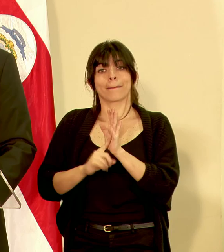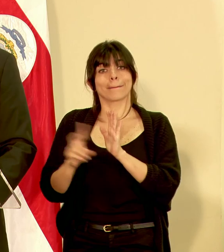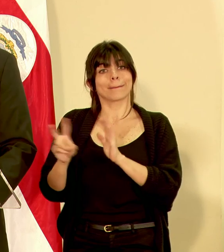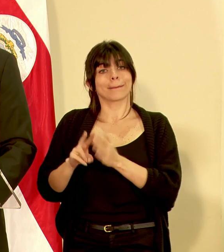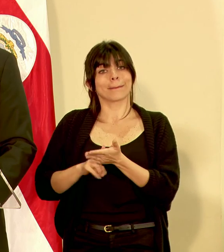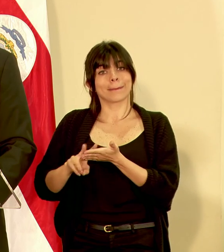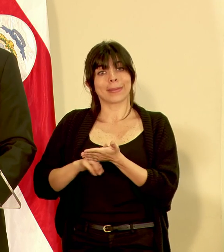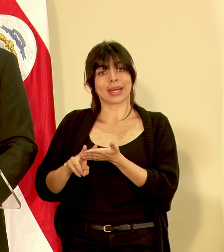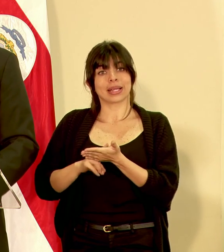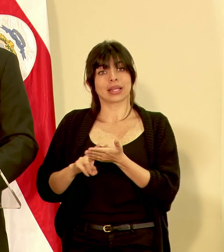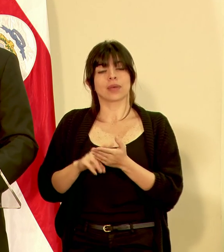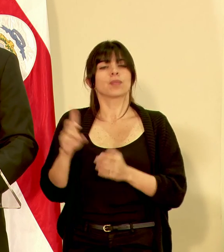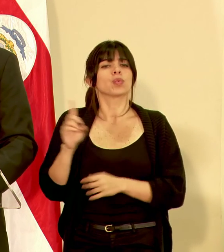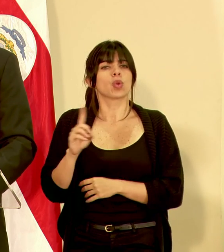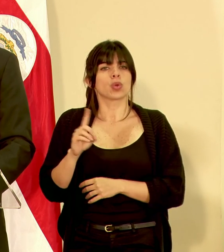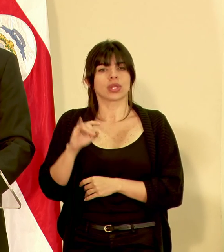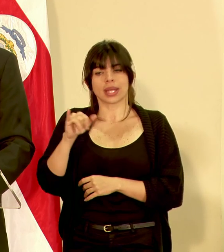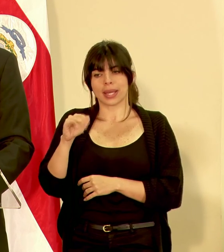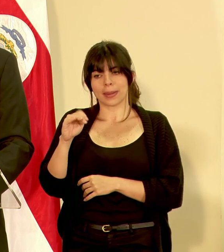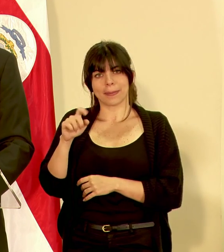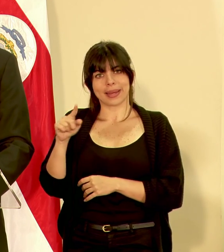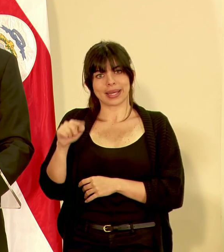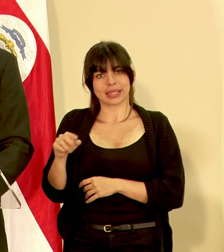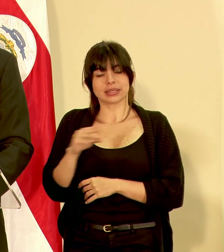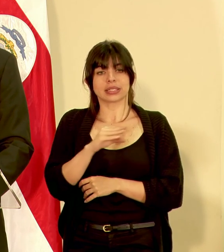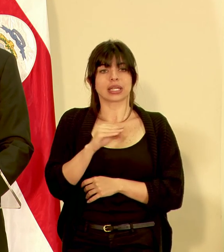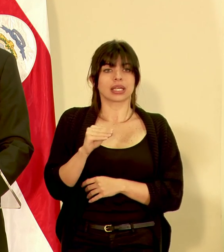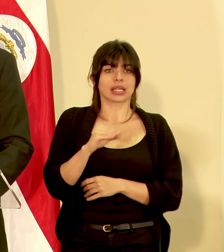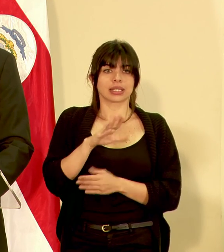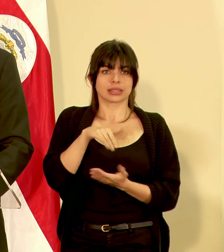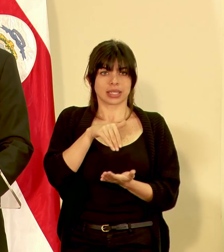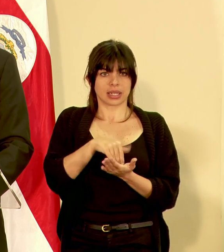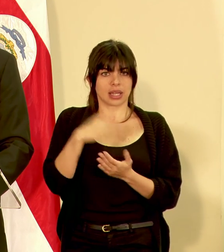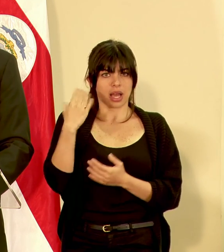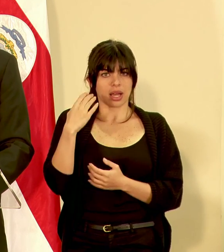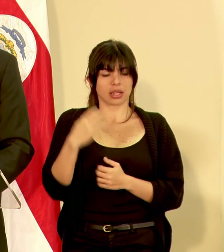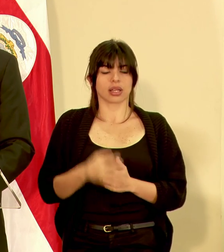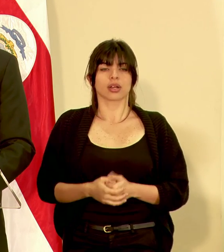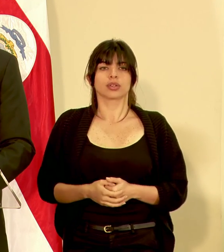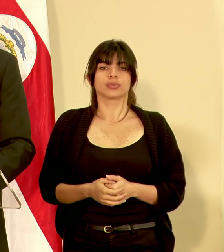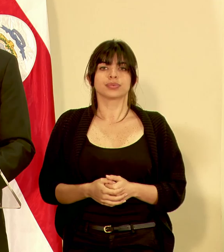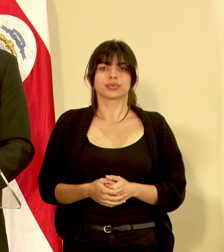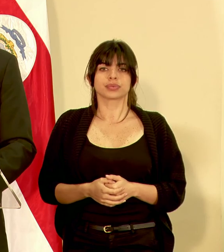los cantones de Jiménez y el cantón central de Cartago